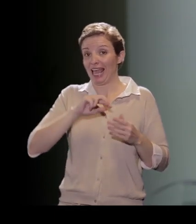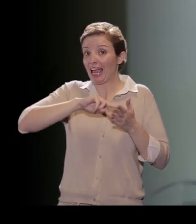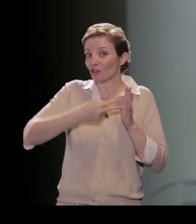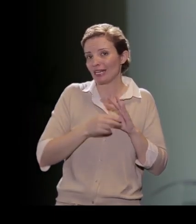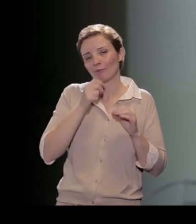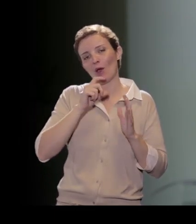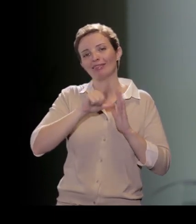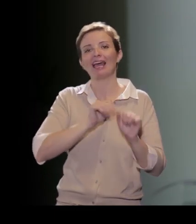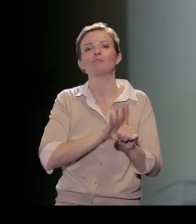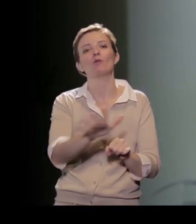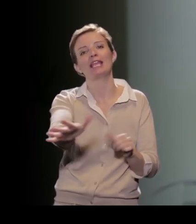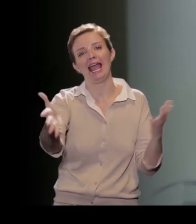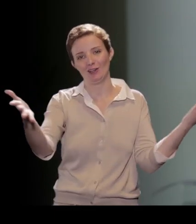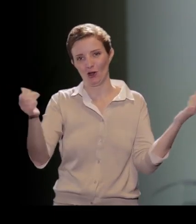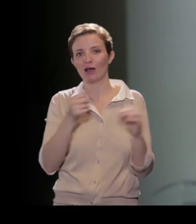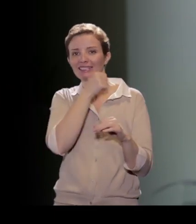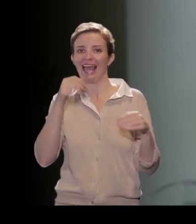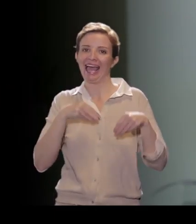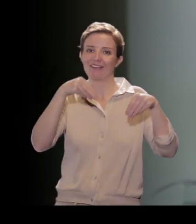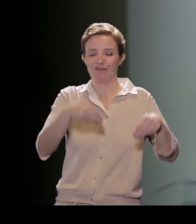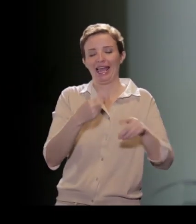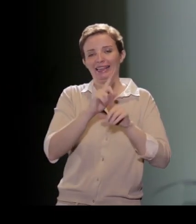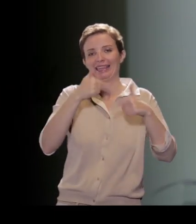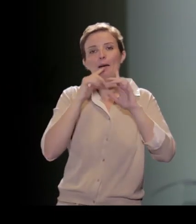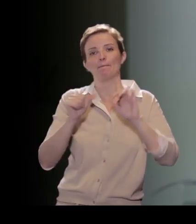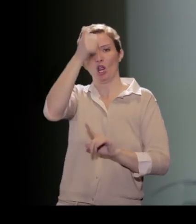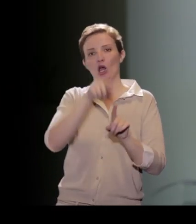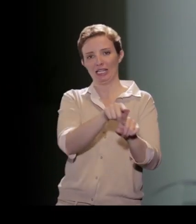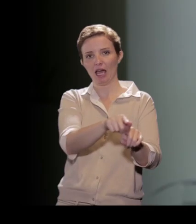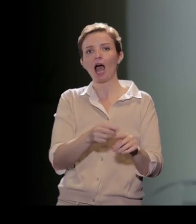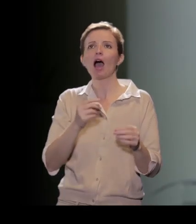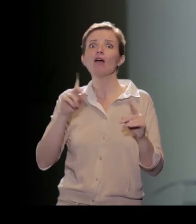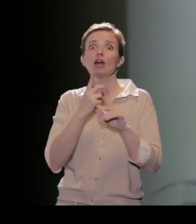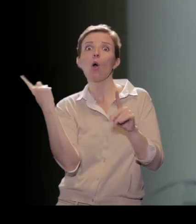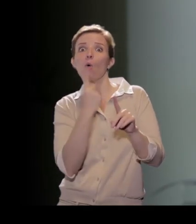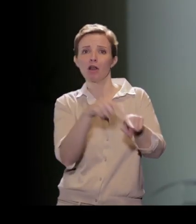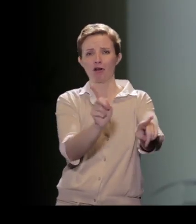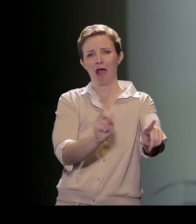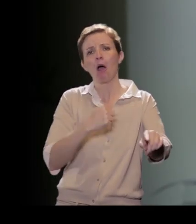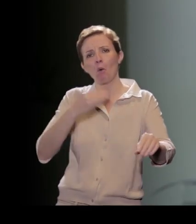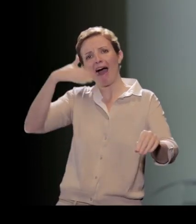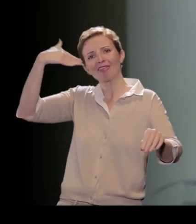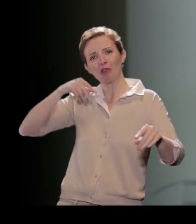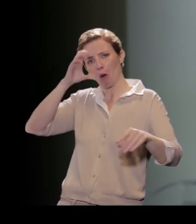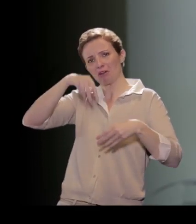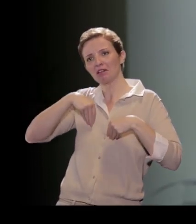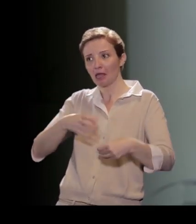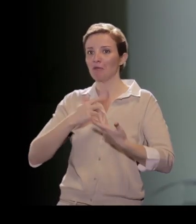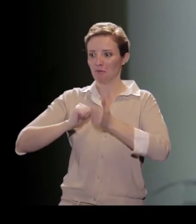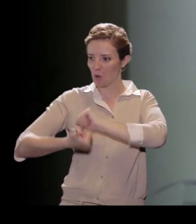priorità, ovviamente non è esclusivo. Io quando studiavo ho fatto sport, ho partecipato ad attività civili, politiche, sociali